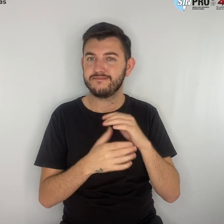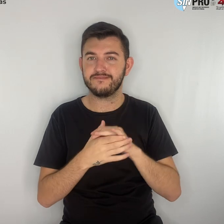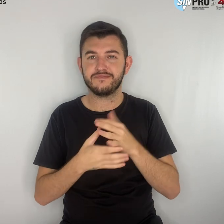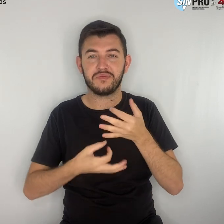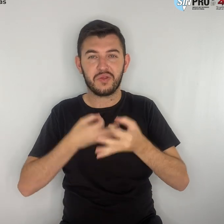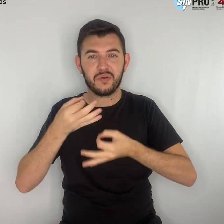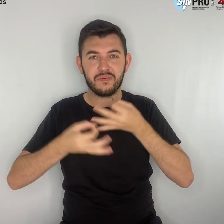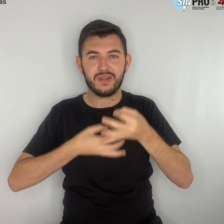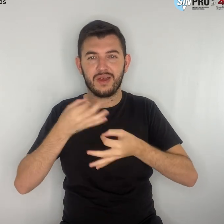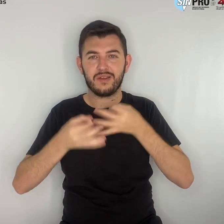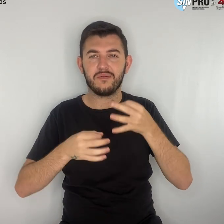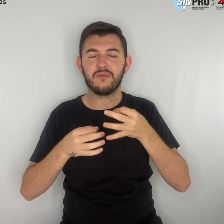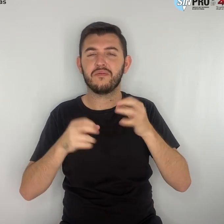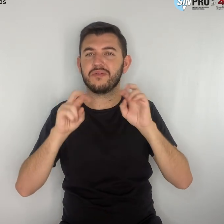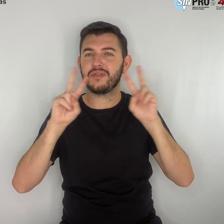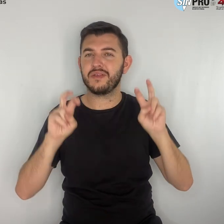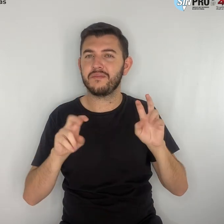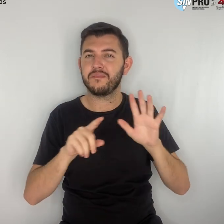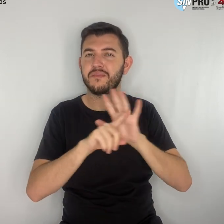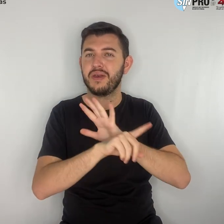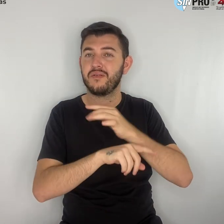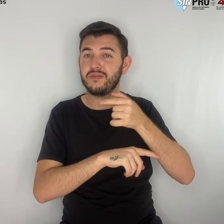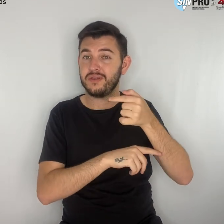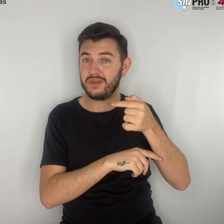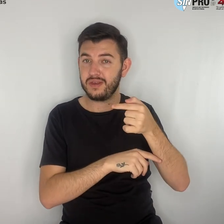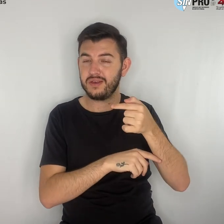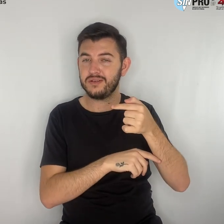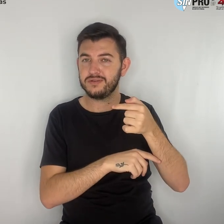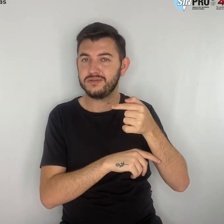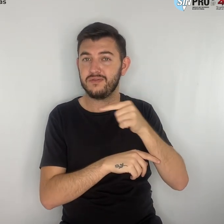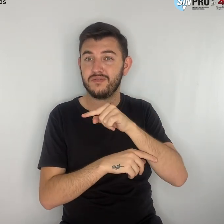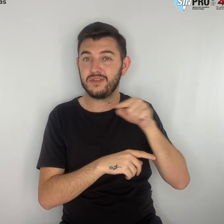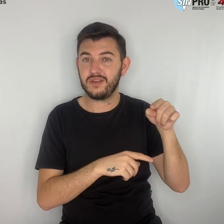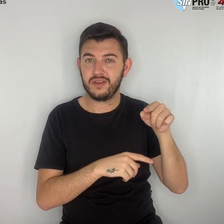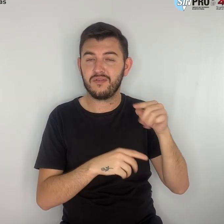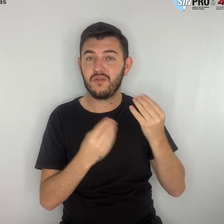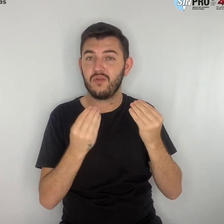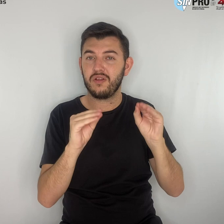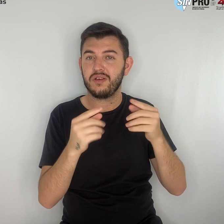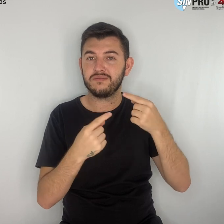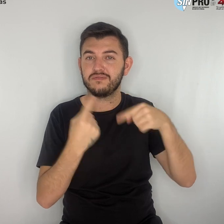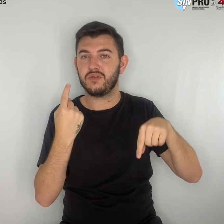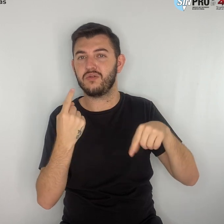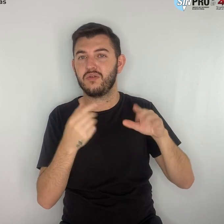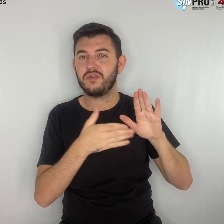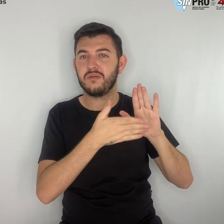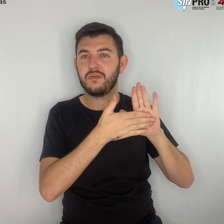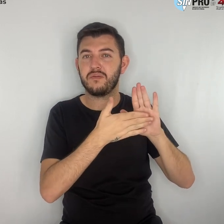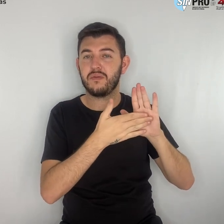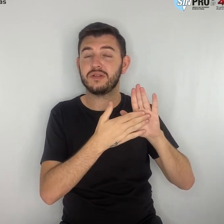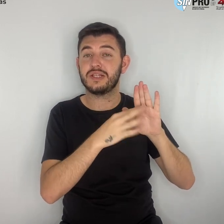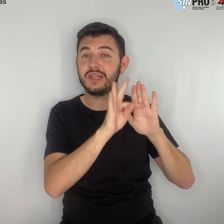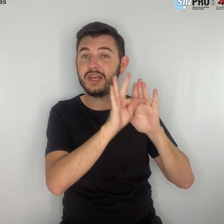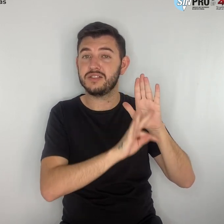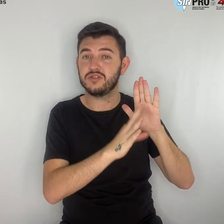questão 7. Marcar discordo da proposição. Copie e cole o texto abaixo. As